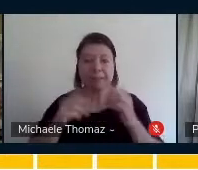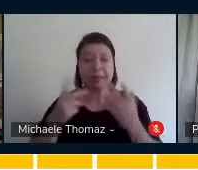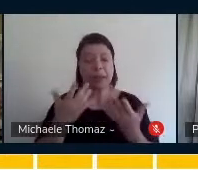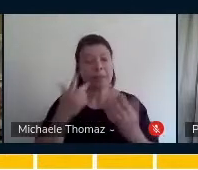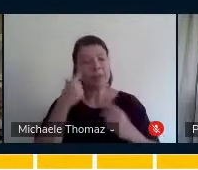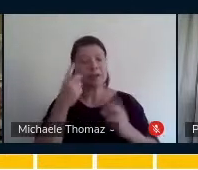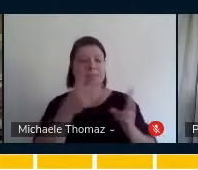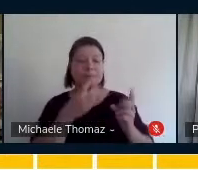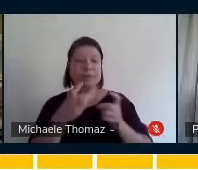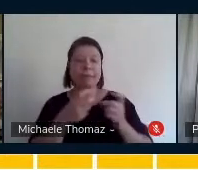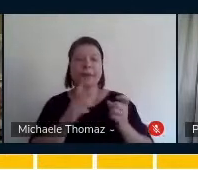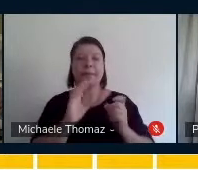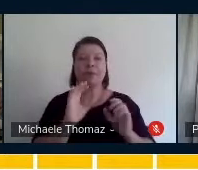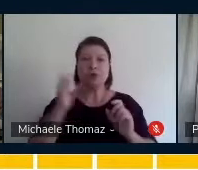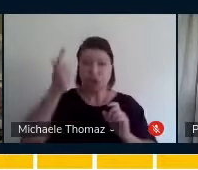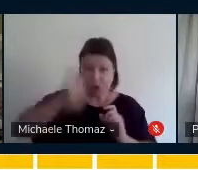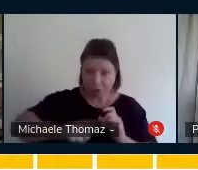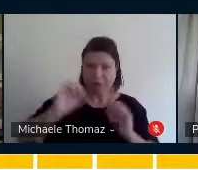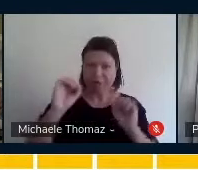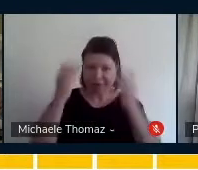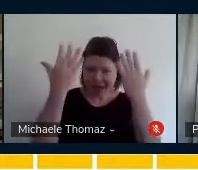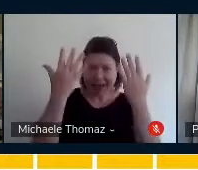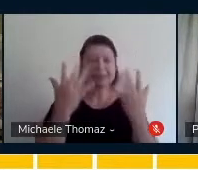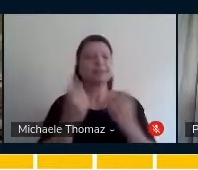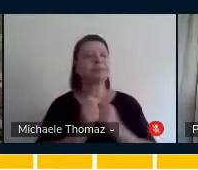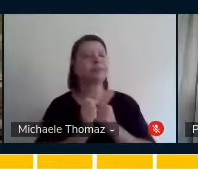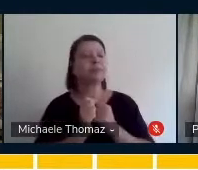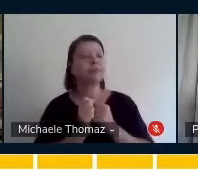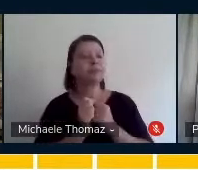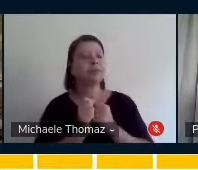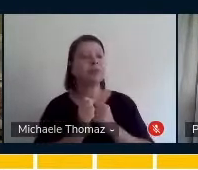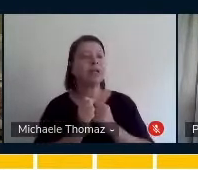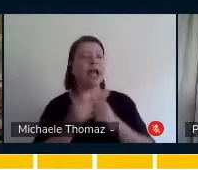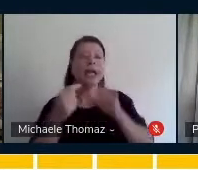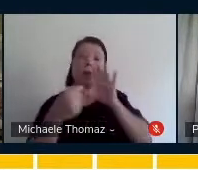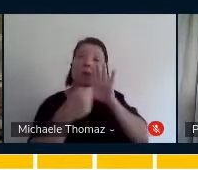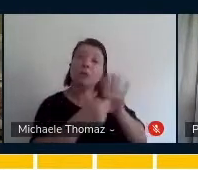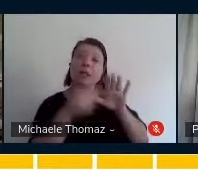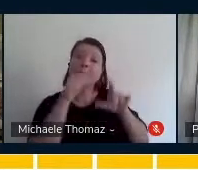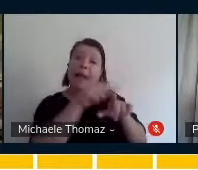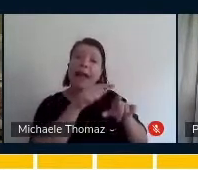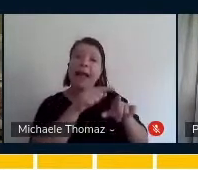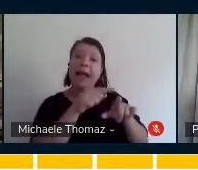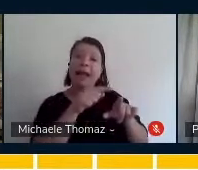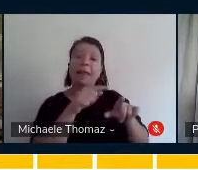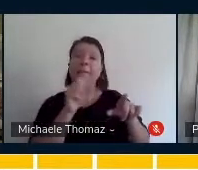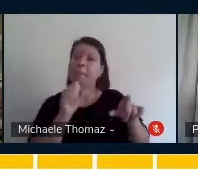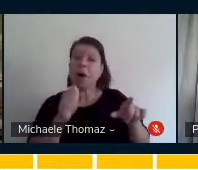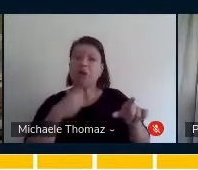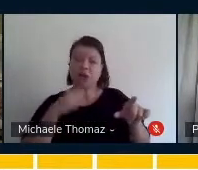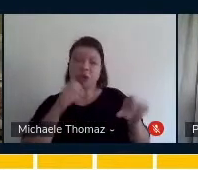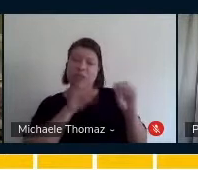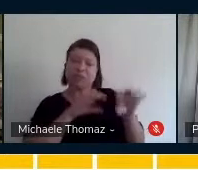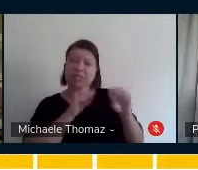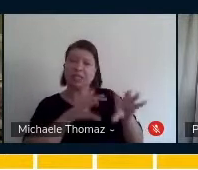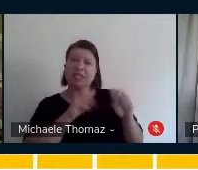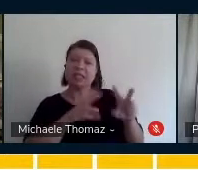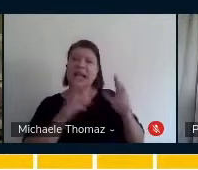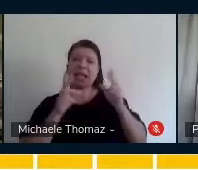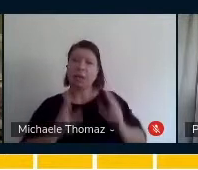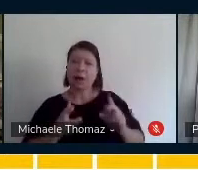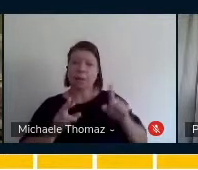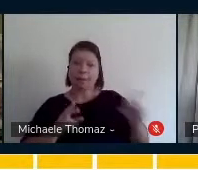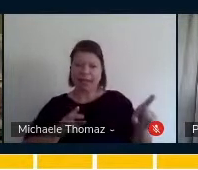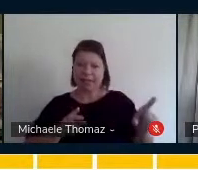Paula numa festa junina, mesmo que eu faça de forma similar com outra, não é igual. Então, não é uma